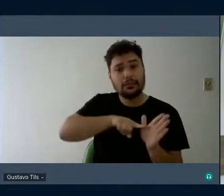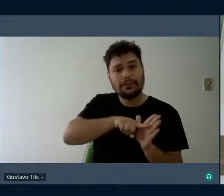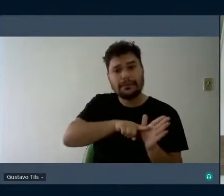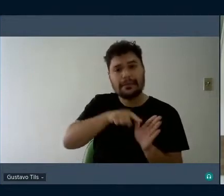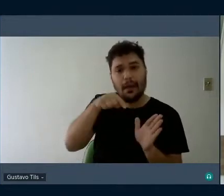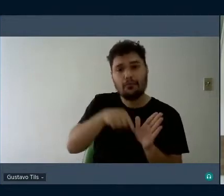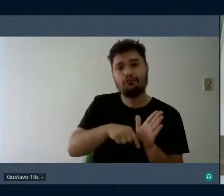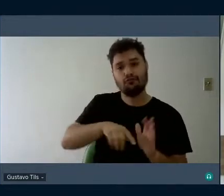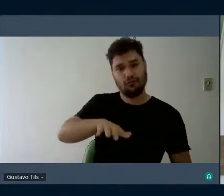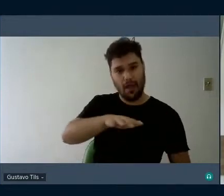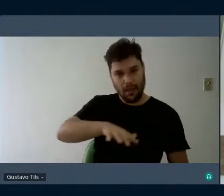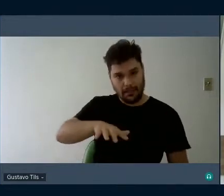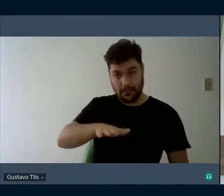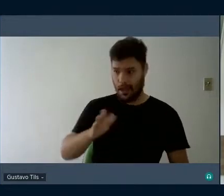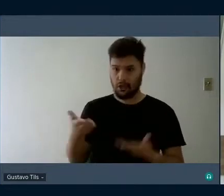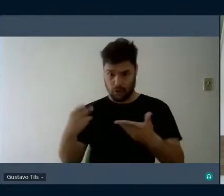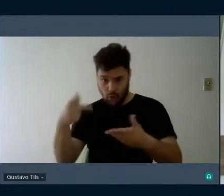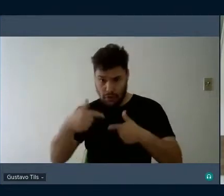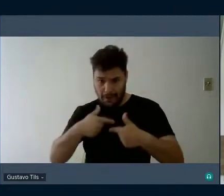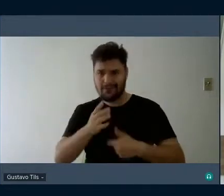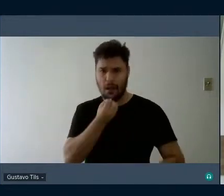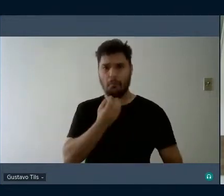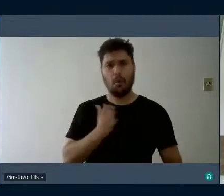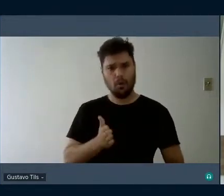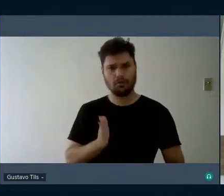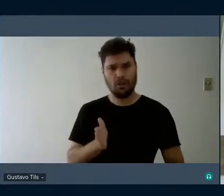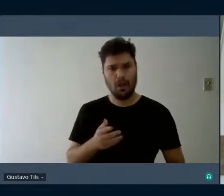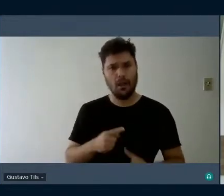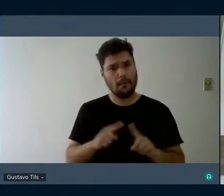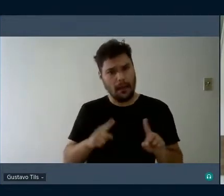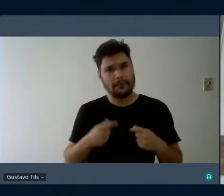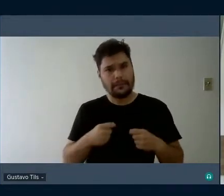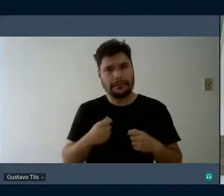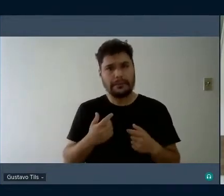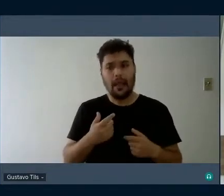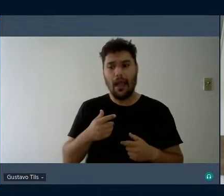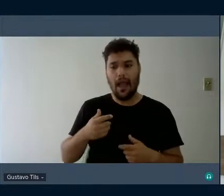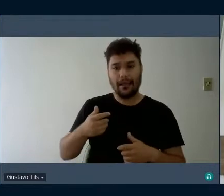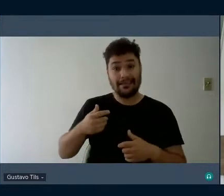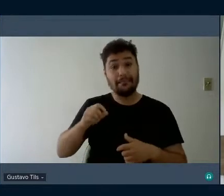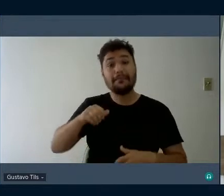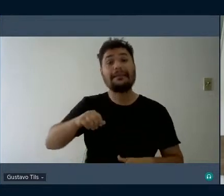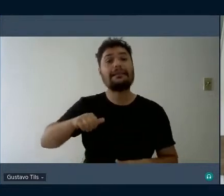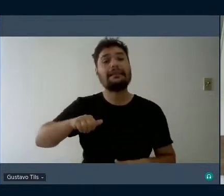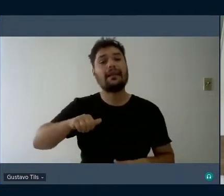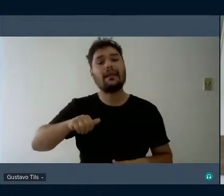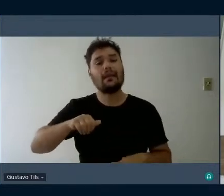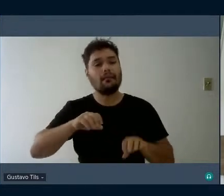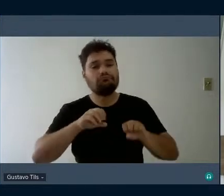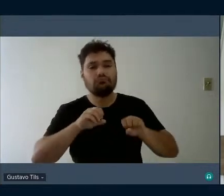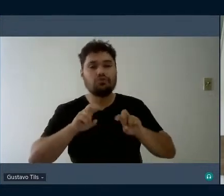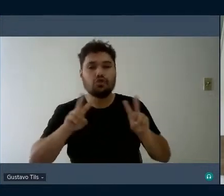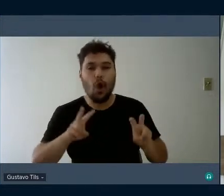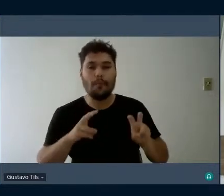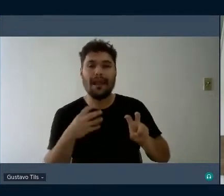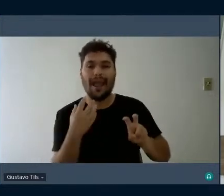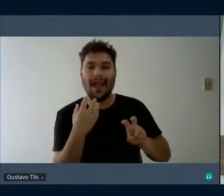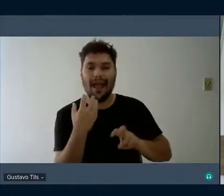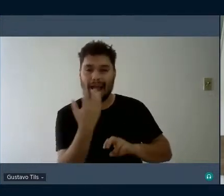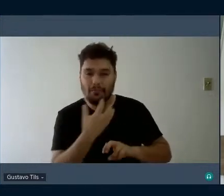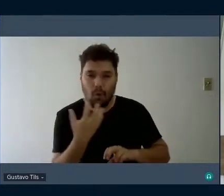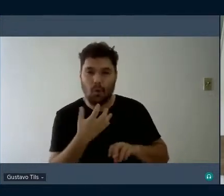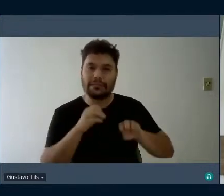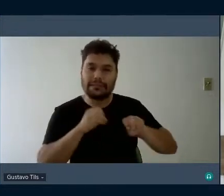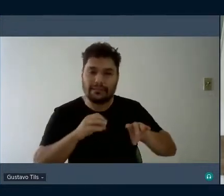o que já está excelente. Quem deve dizer o que é ou não educativo do ponto de vista musical? A atividade